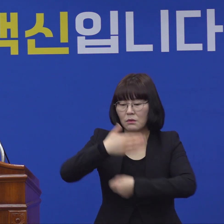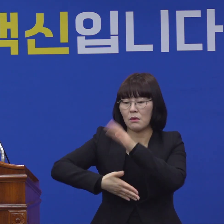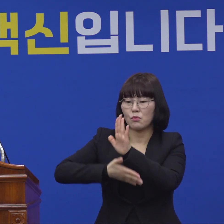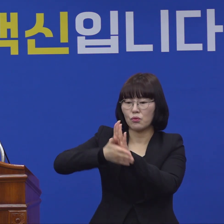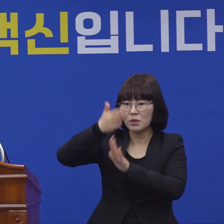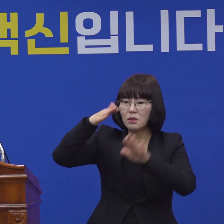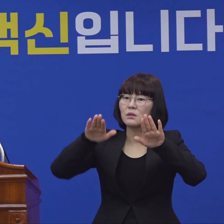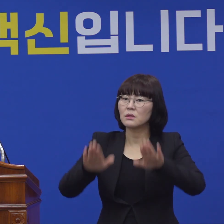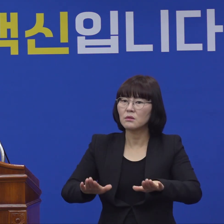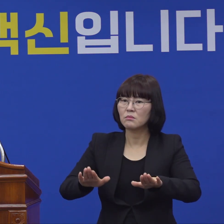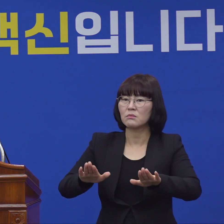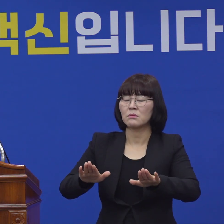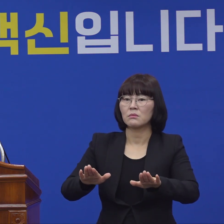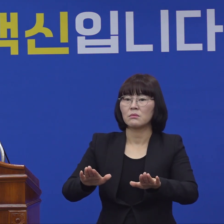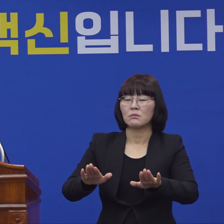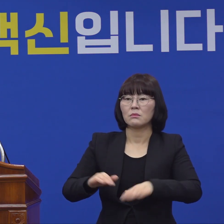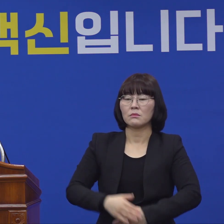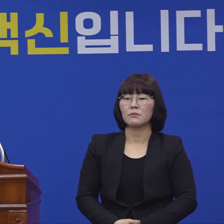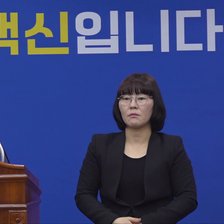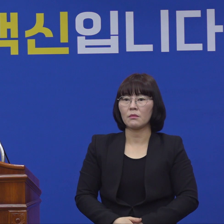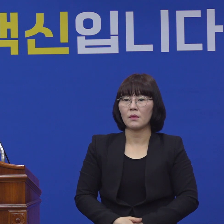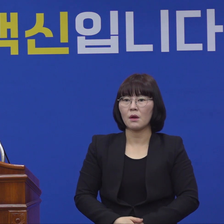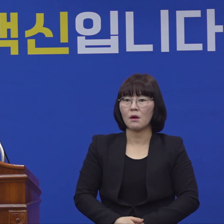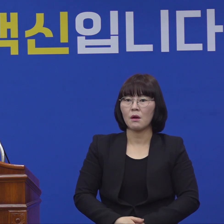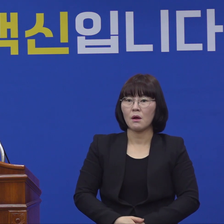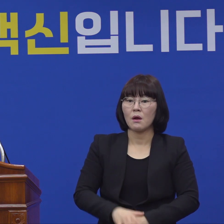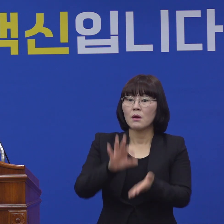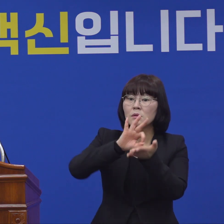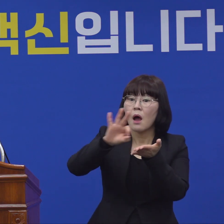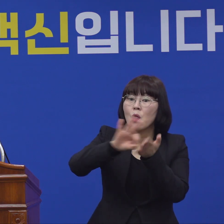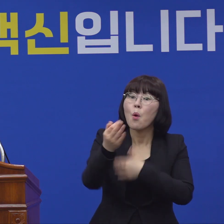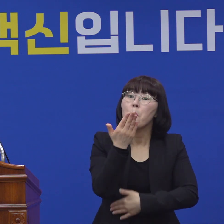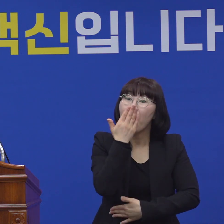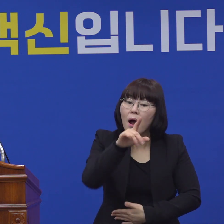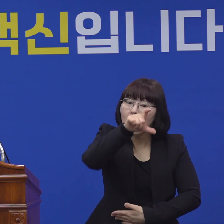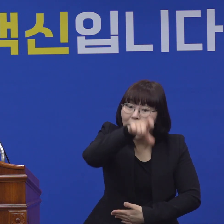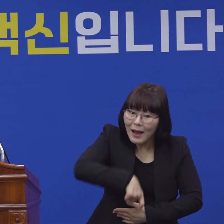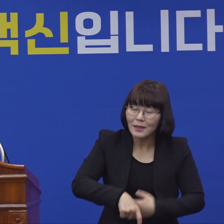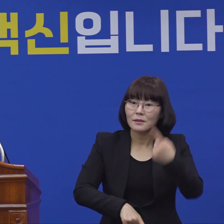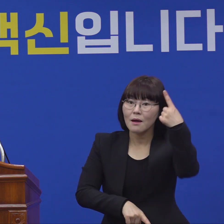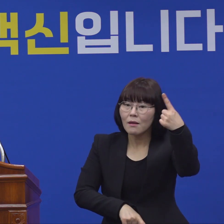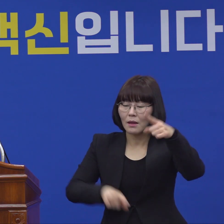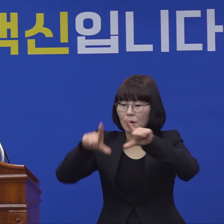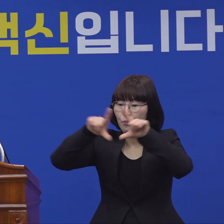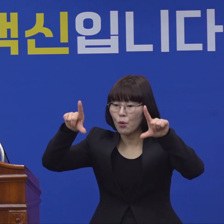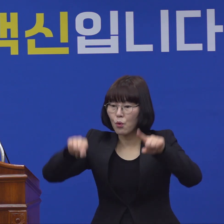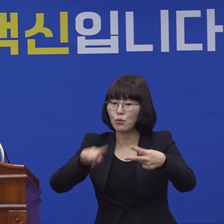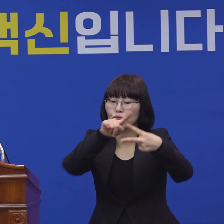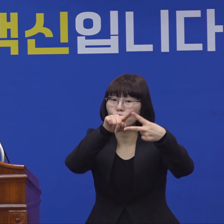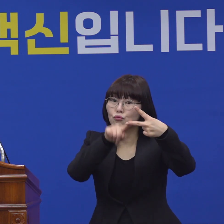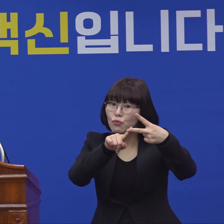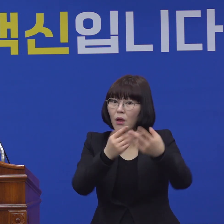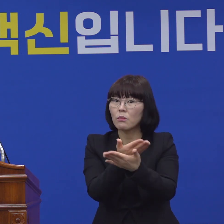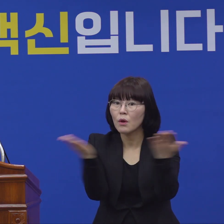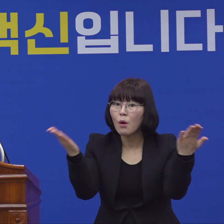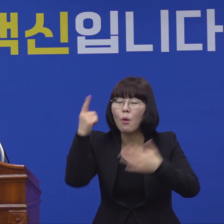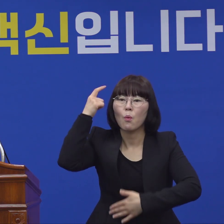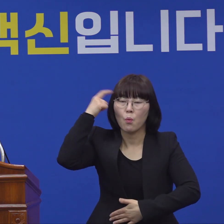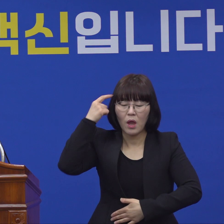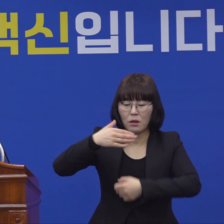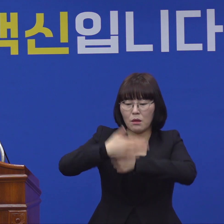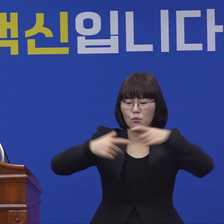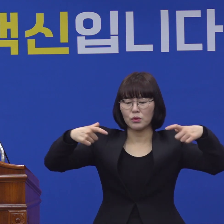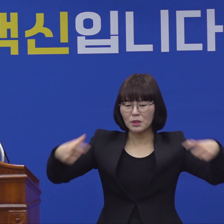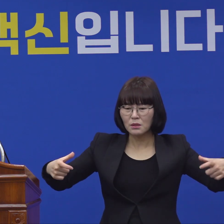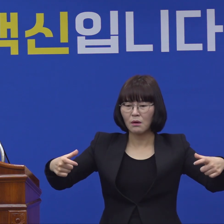한시적이면서 사용업종이 제한된 선불카드와 옥놀이 상품권을 지급하는 것은 지역